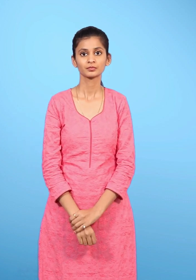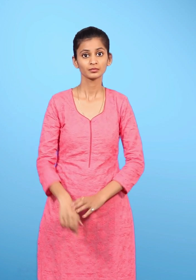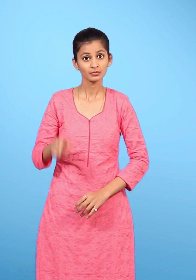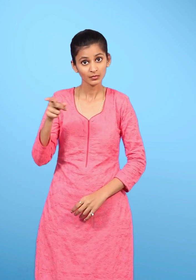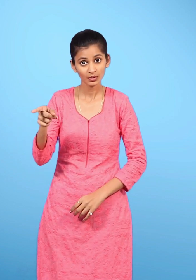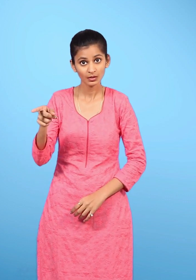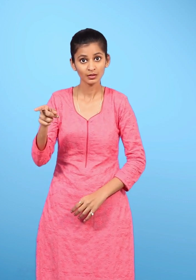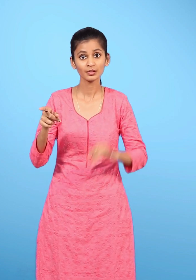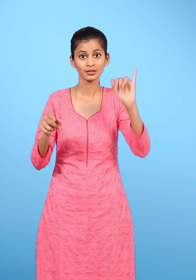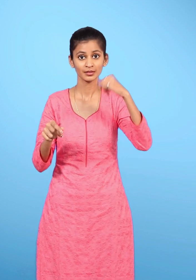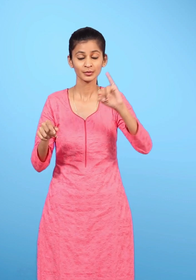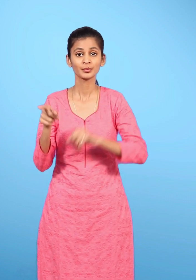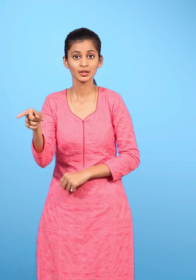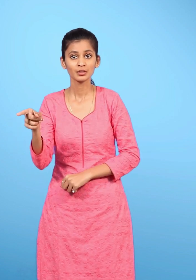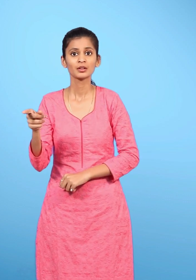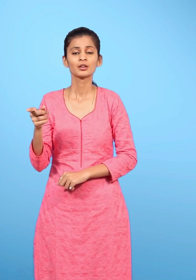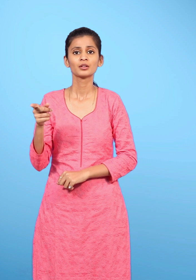क्या यह साफ सुत्रा रहता है?